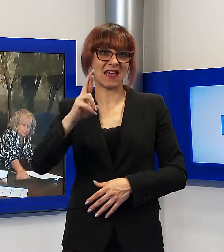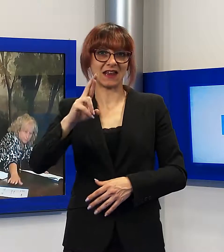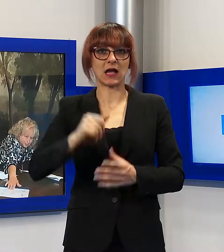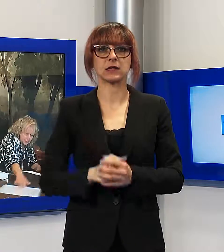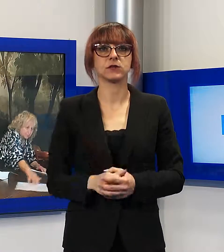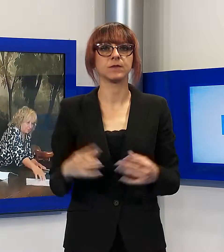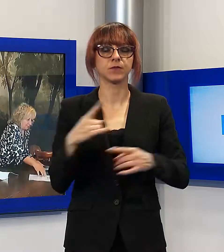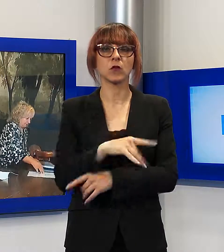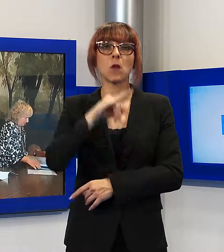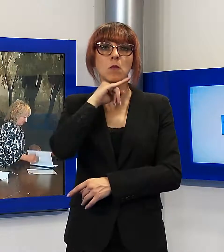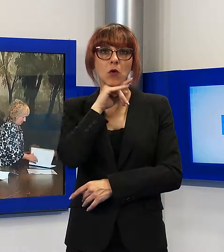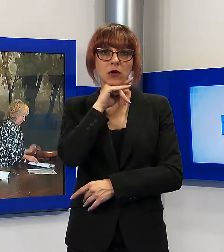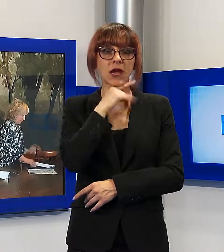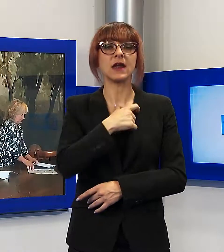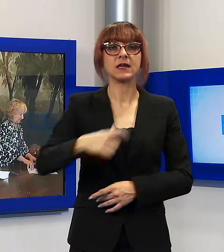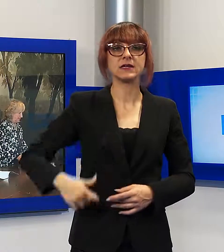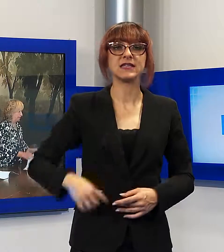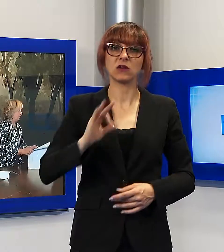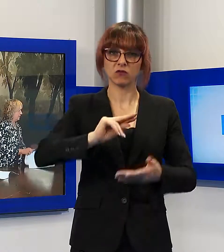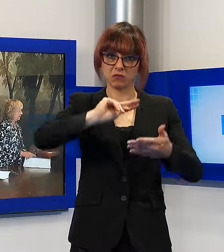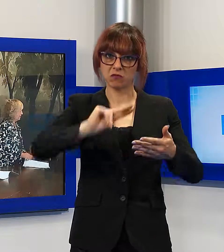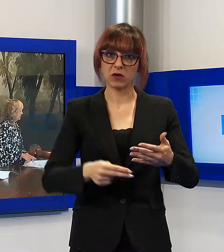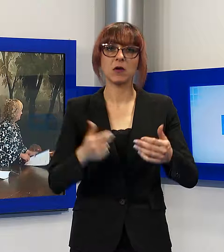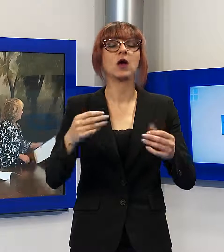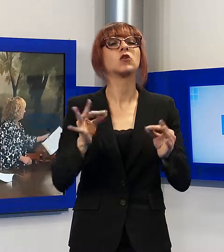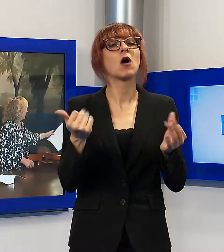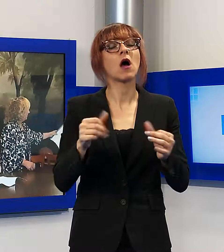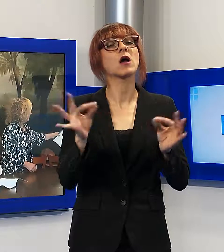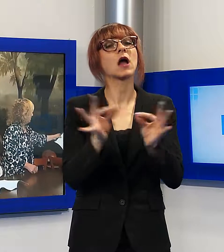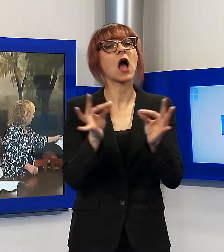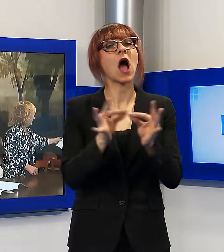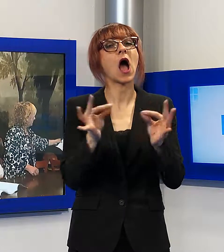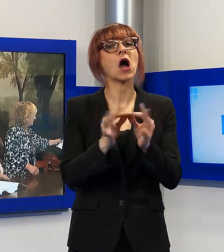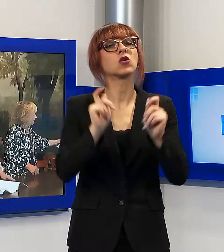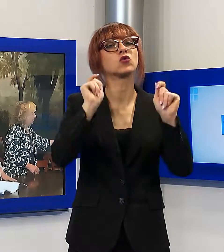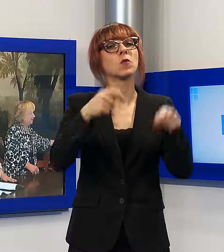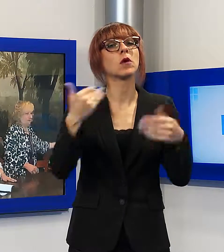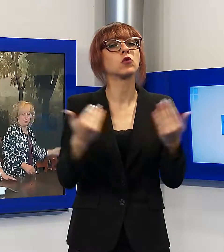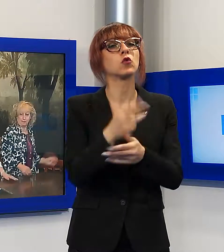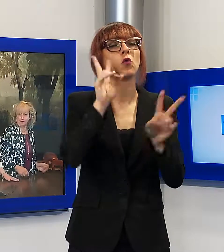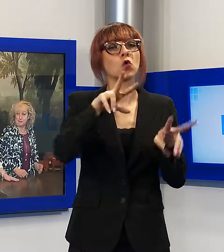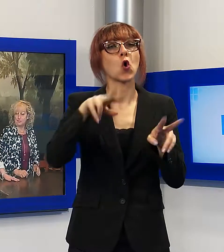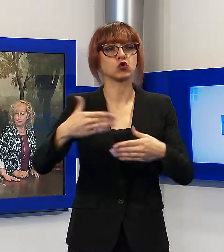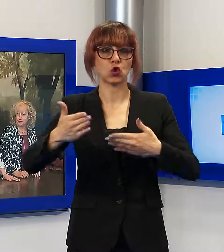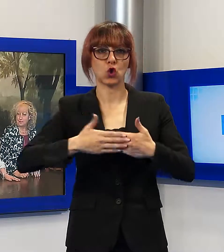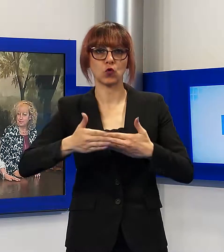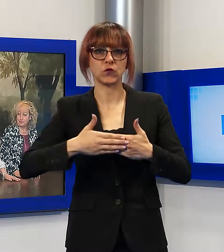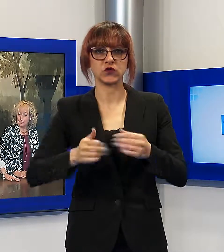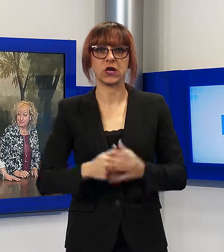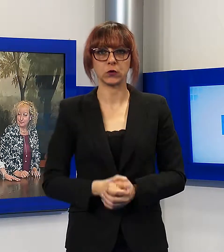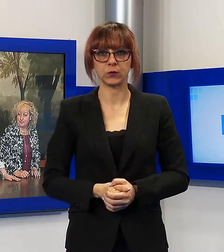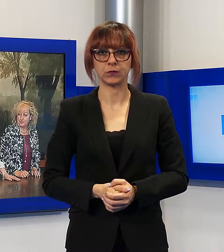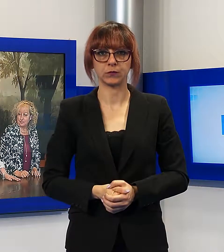Porcari è stato firmato dal sindaco Fornaciari anche il protocollo per l'attivazione del controllo di vicinato. La